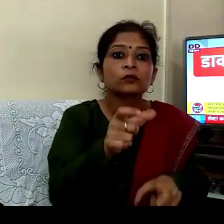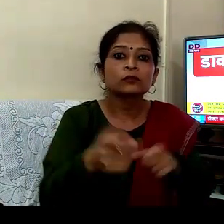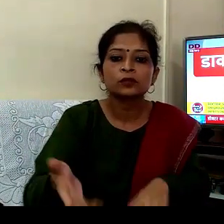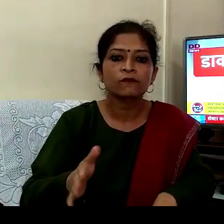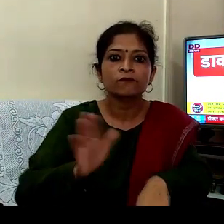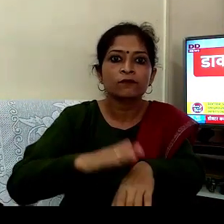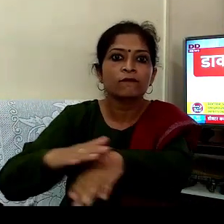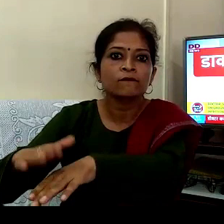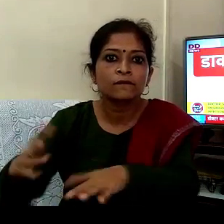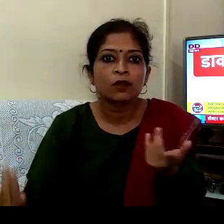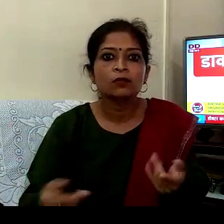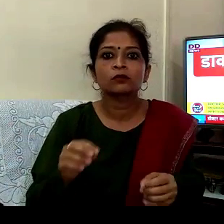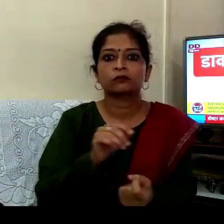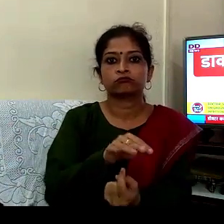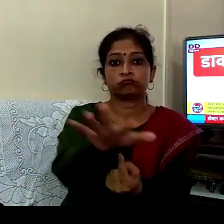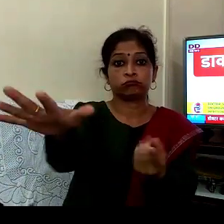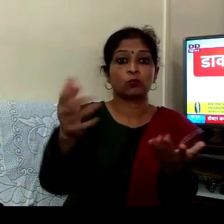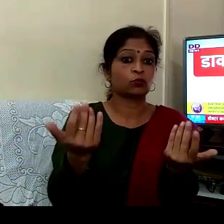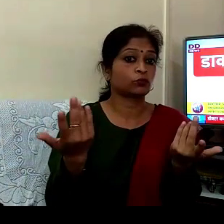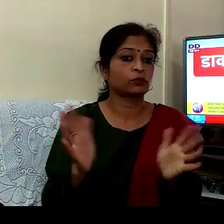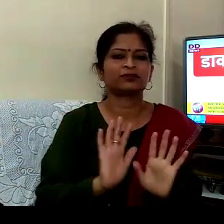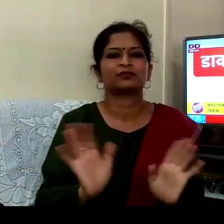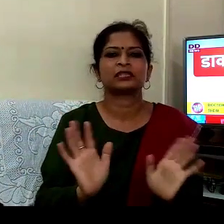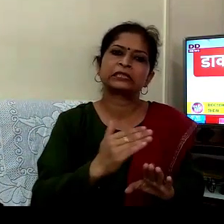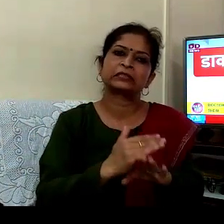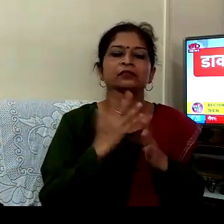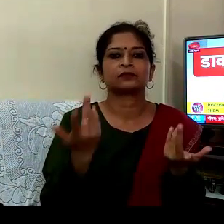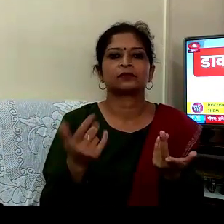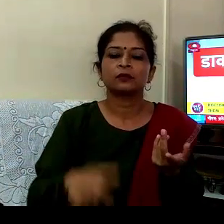ہاتھ لگ جاتا ہے تو کسی کو پھیلنا پسیبل نہیں ہوگا